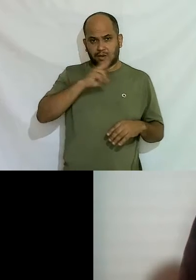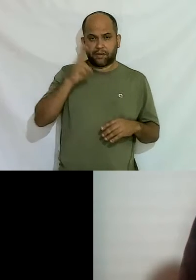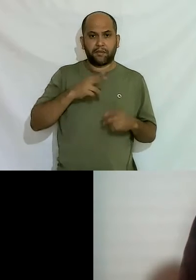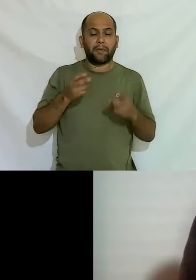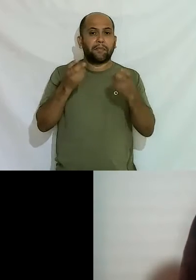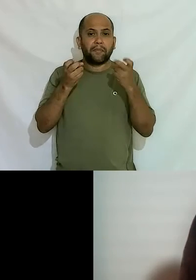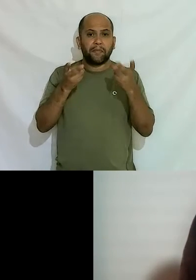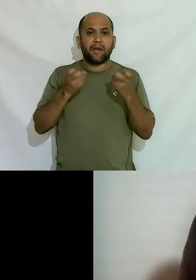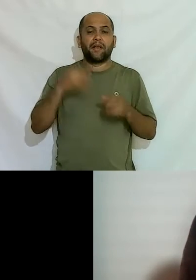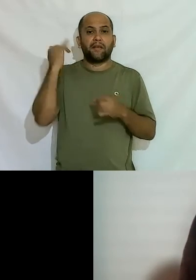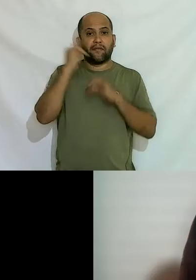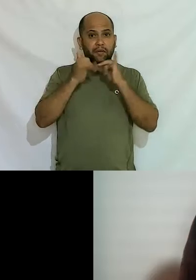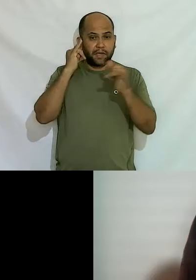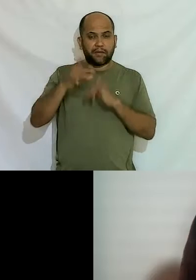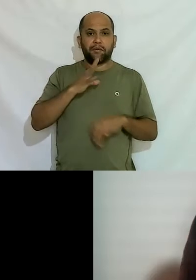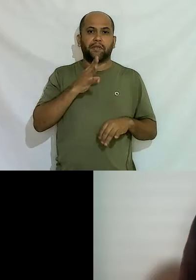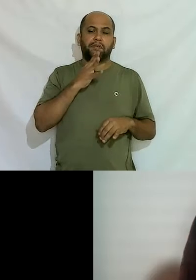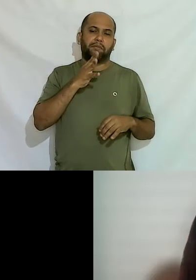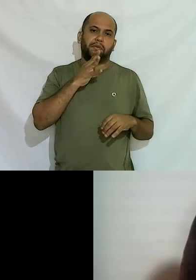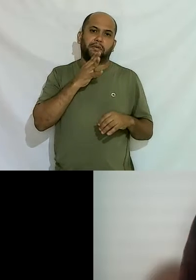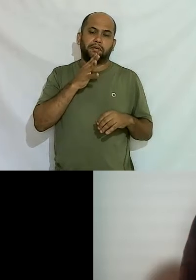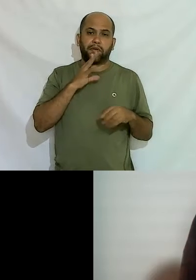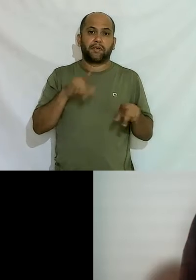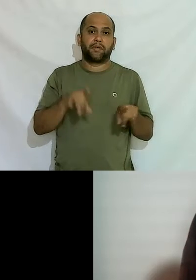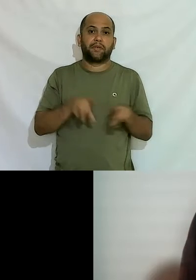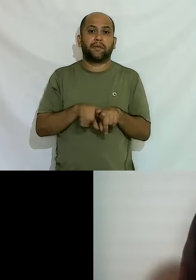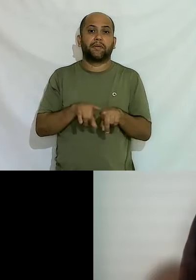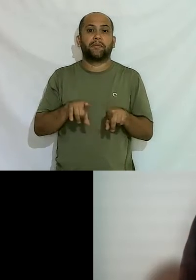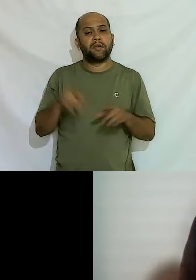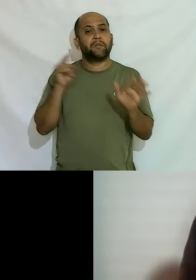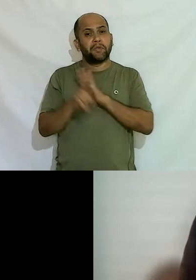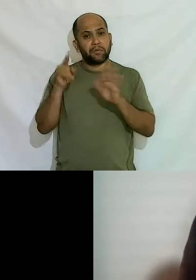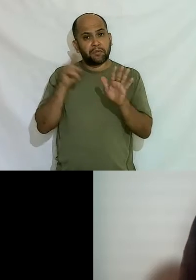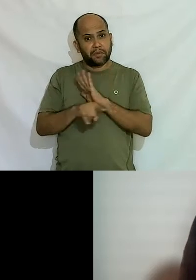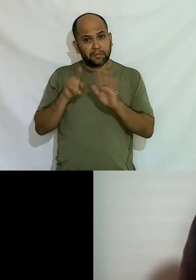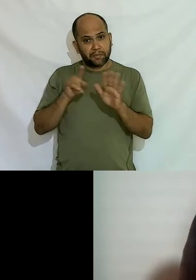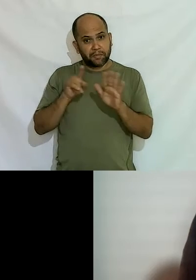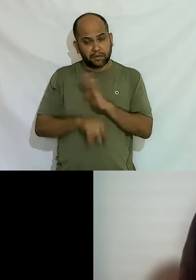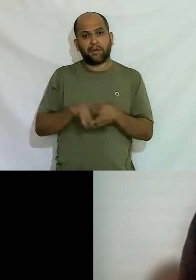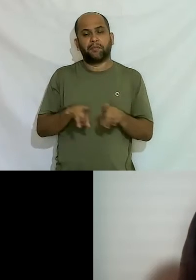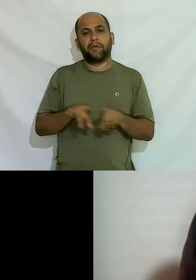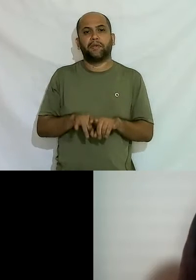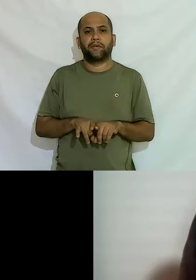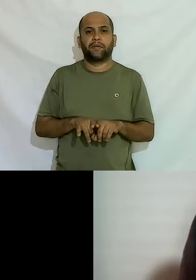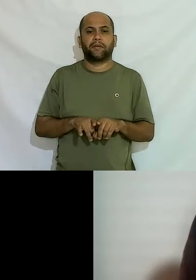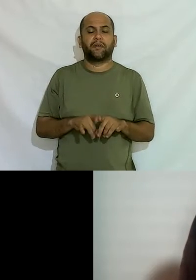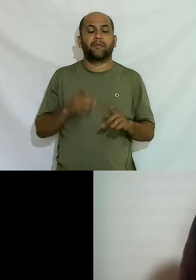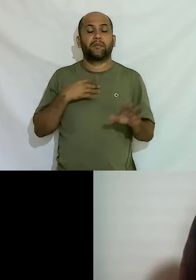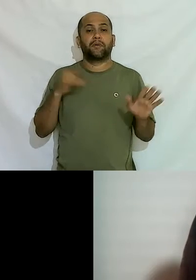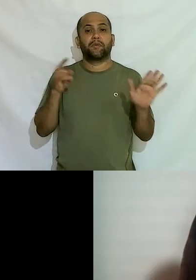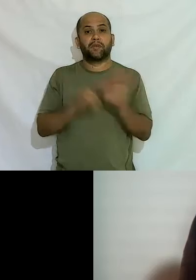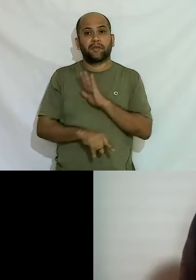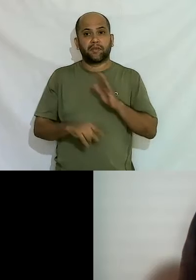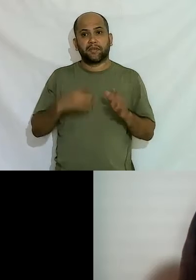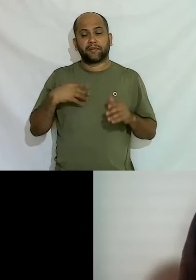aprendizado e esse conhecimento e fazer questões também então para as questões como a gente já já vem falando ao longo da